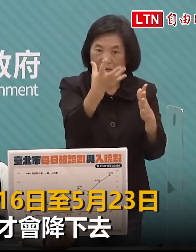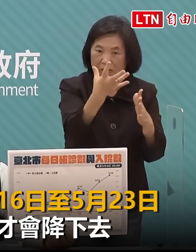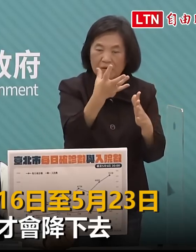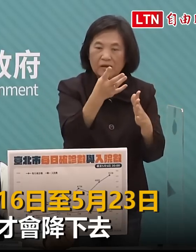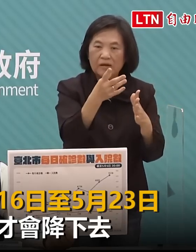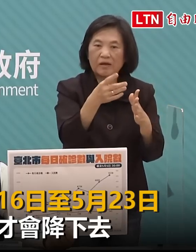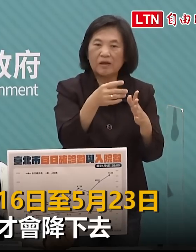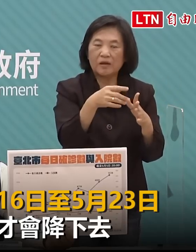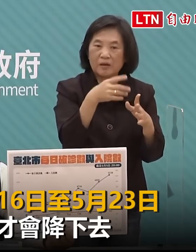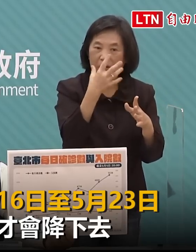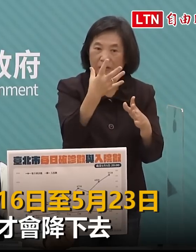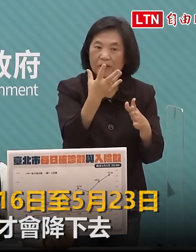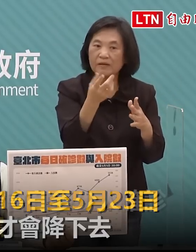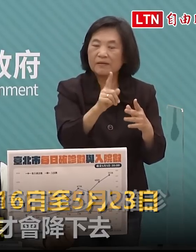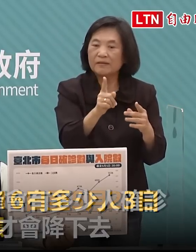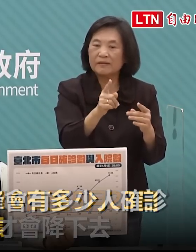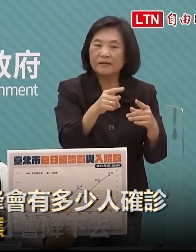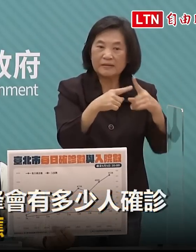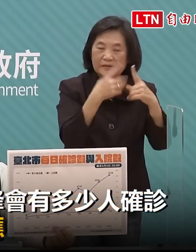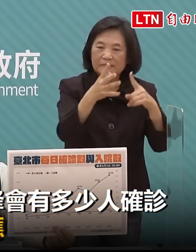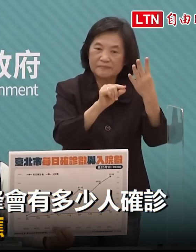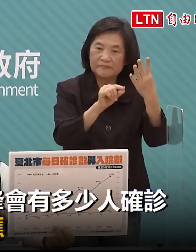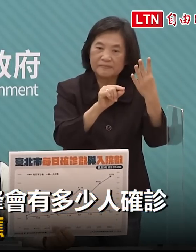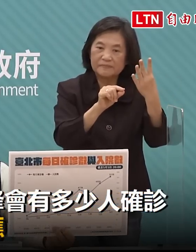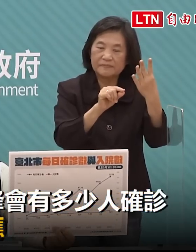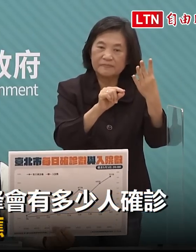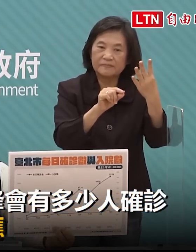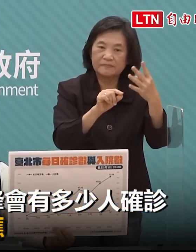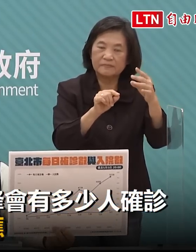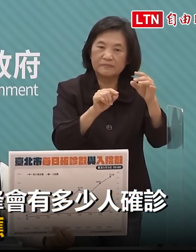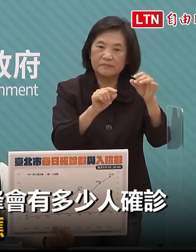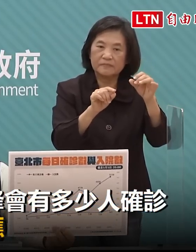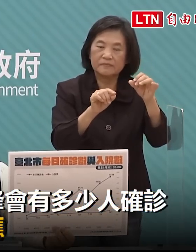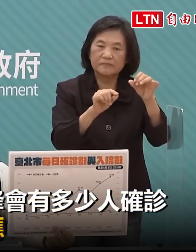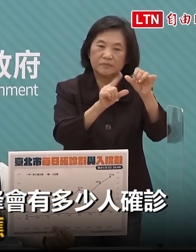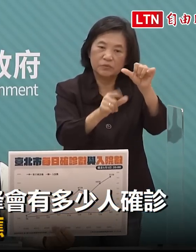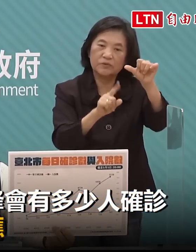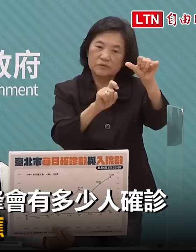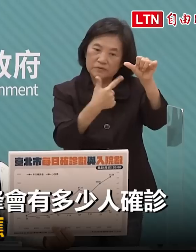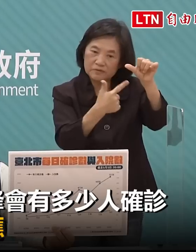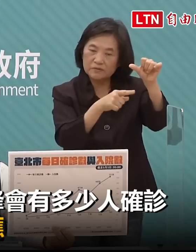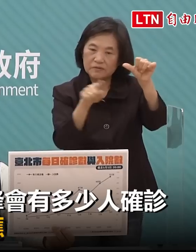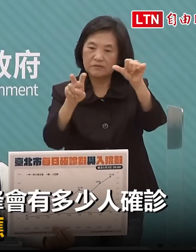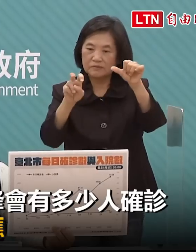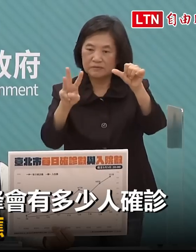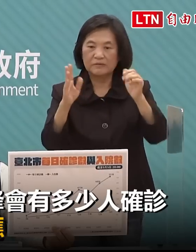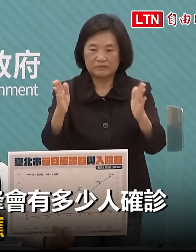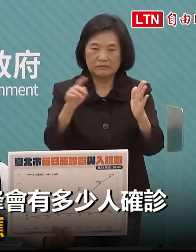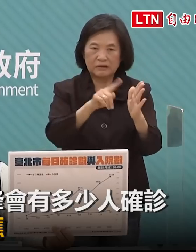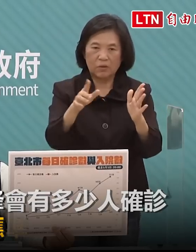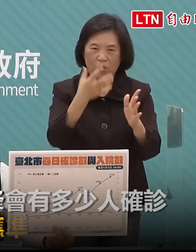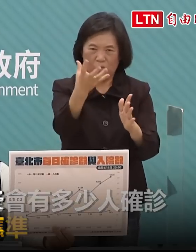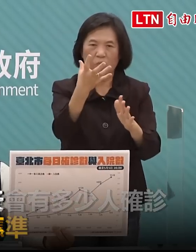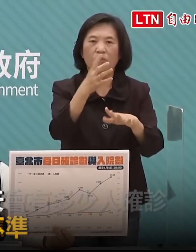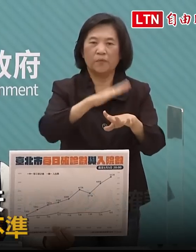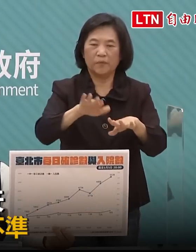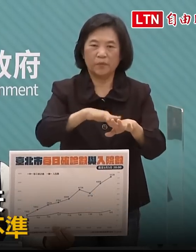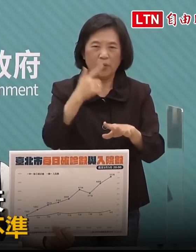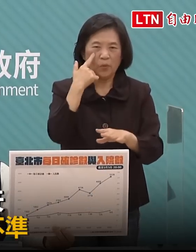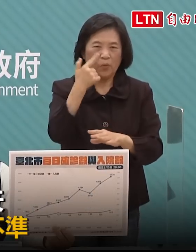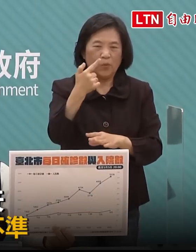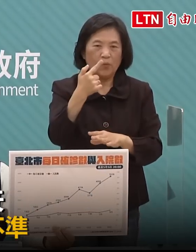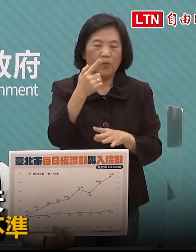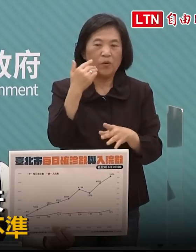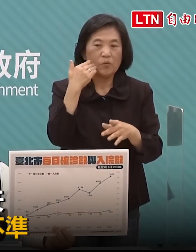洪峰那個PIC估計在5月16號到5月23號大概